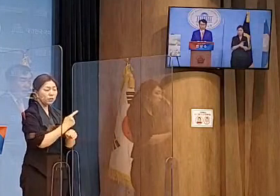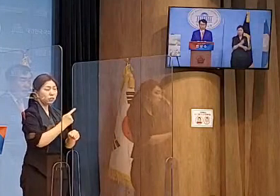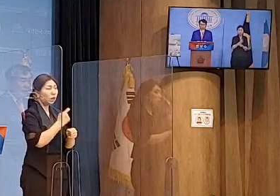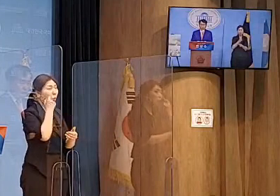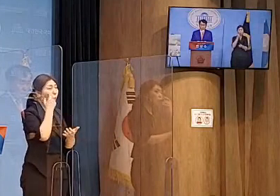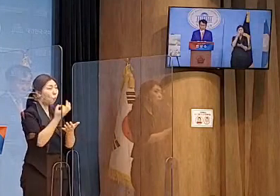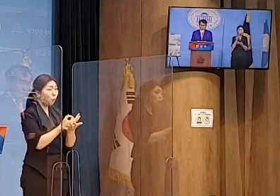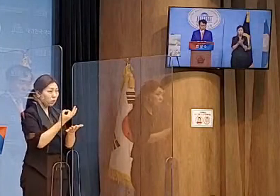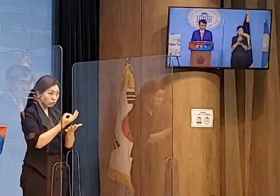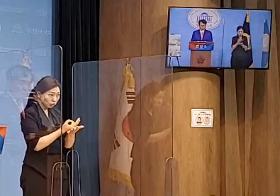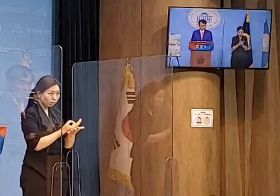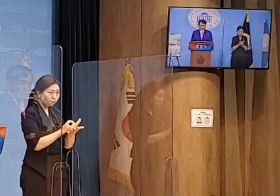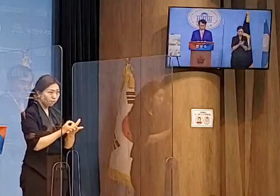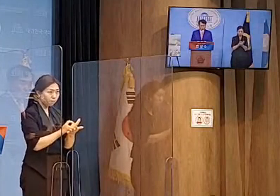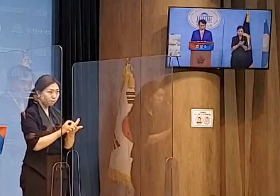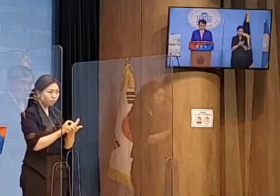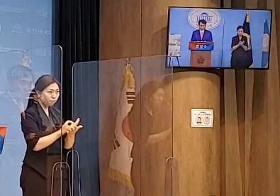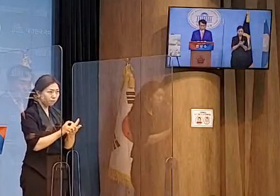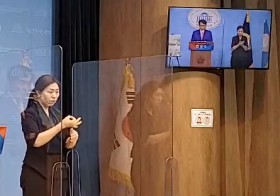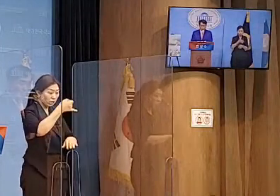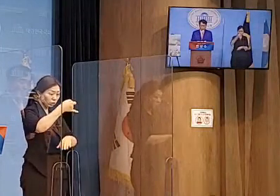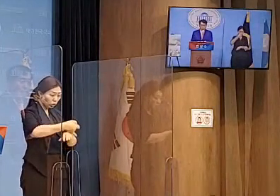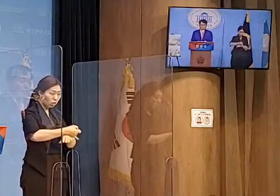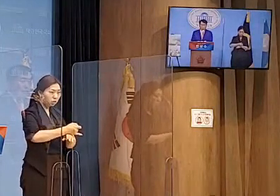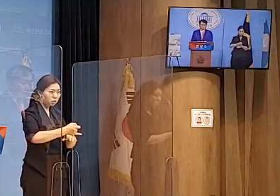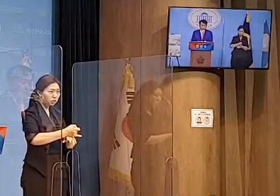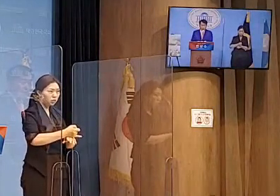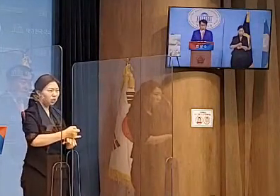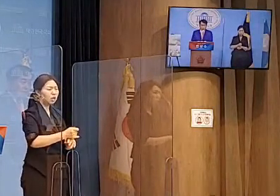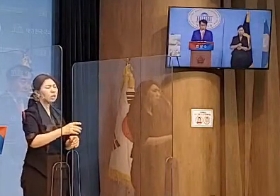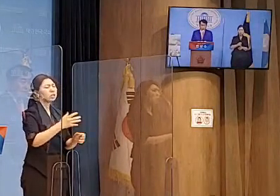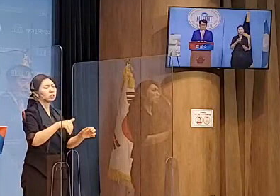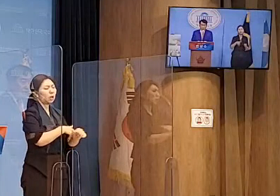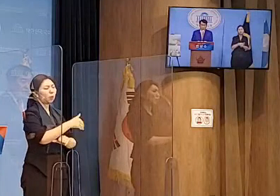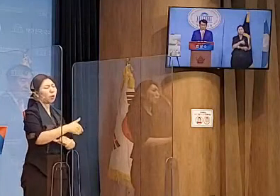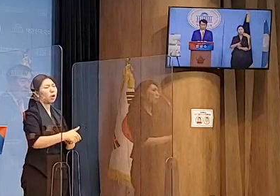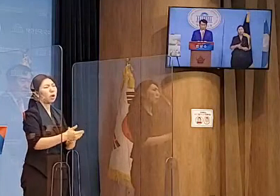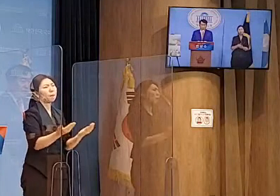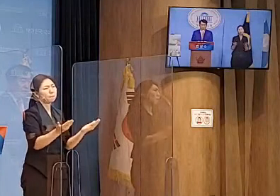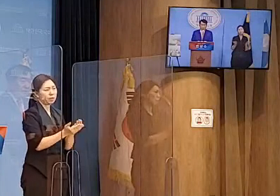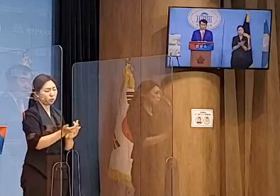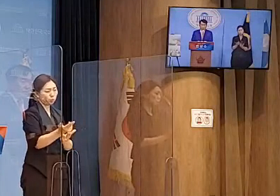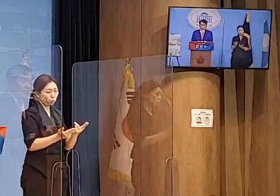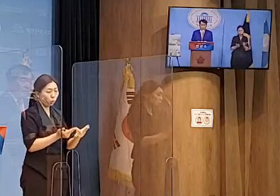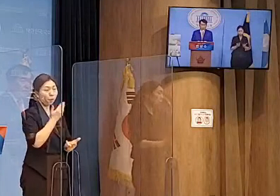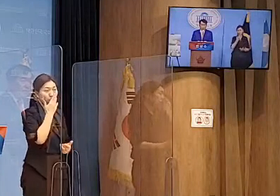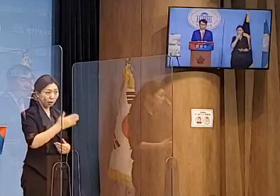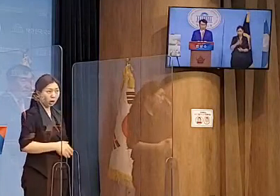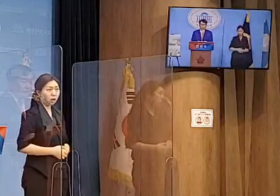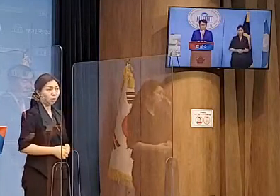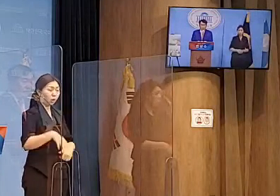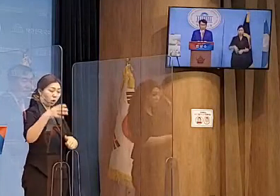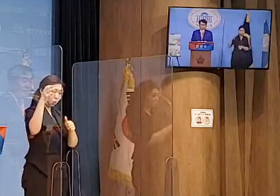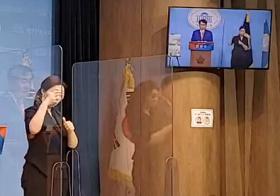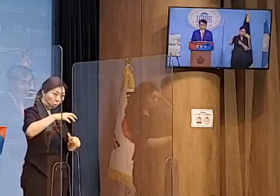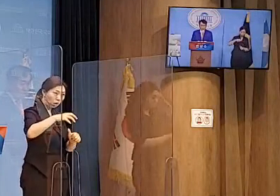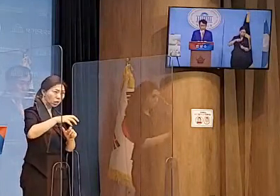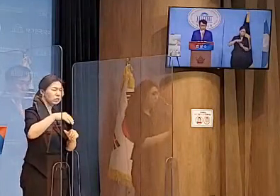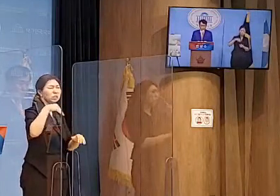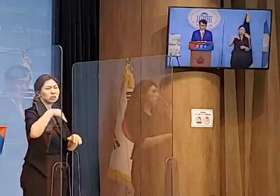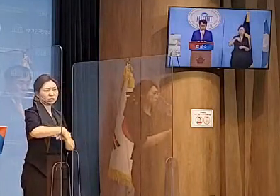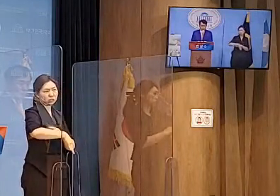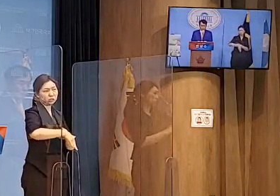탄력적으로 운영하고 규제는 네거시, 규제는 네거티브